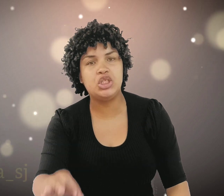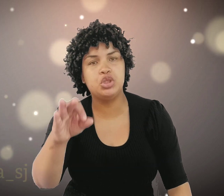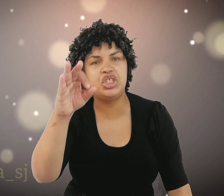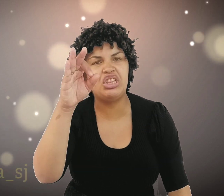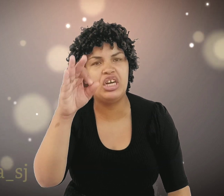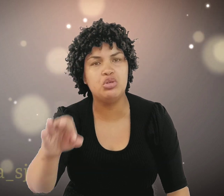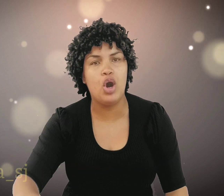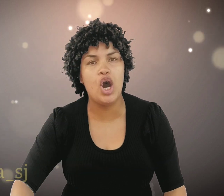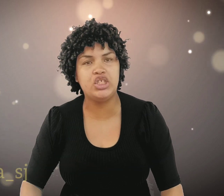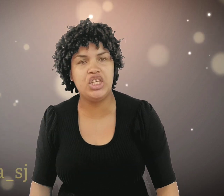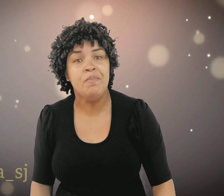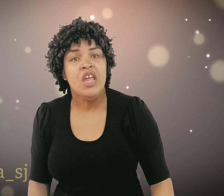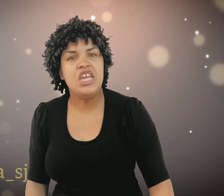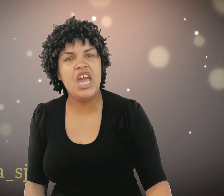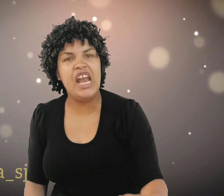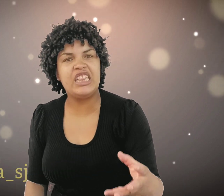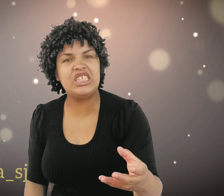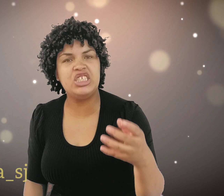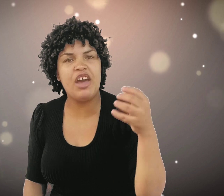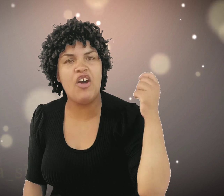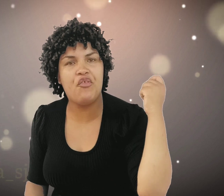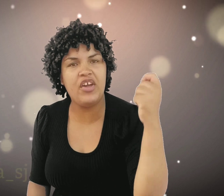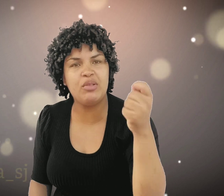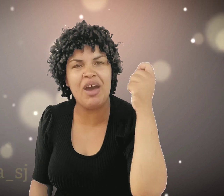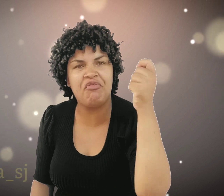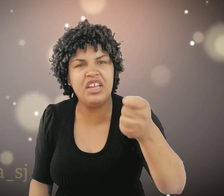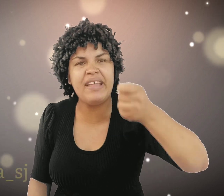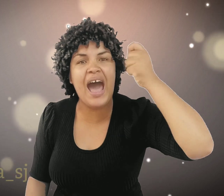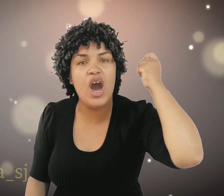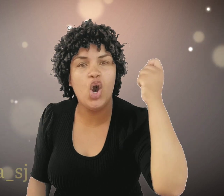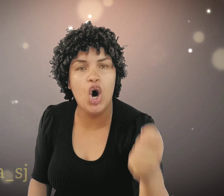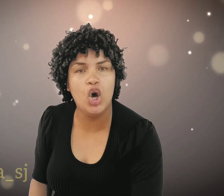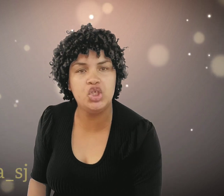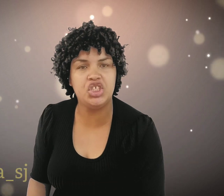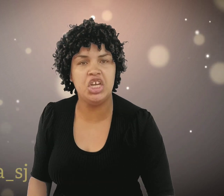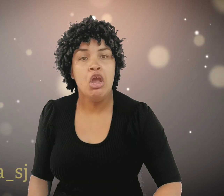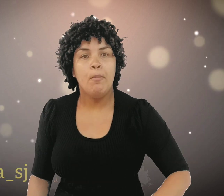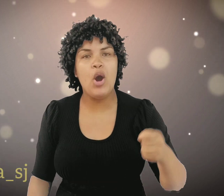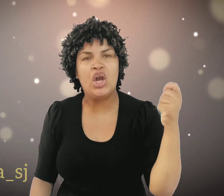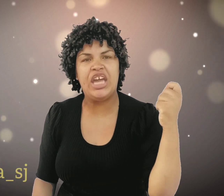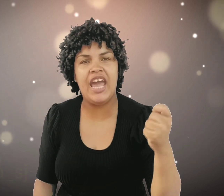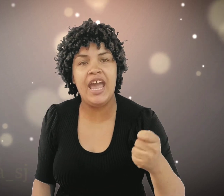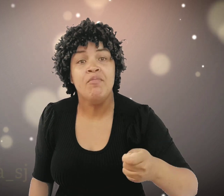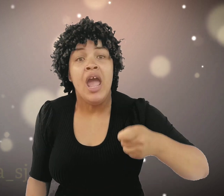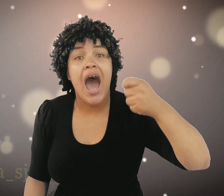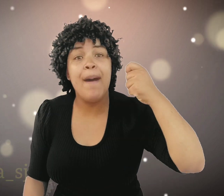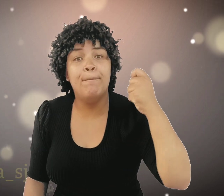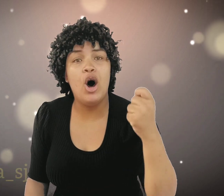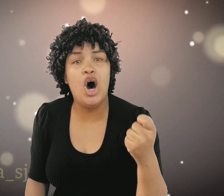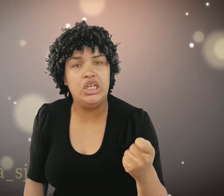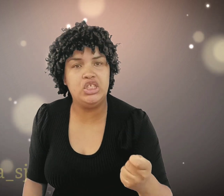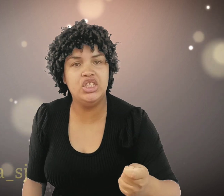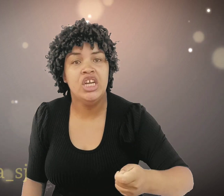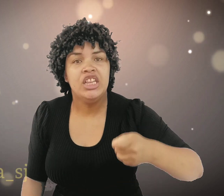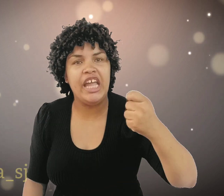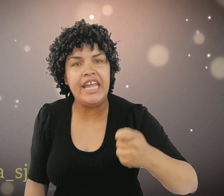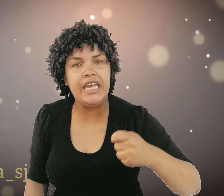sustentando hoje. E ele está te devolvendo a vida hoje. Porque a morte. Tem que